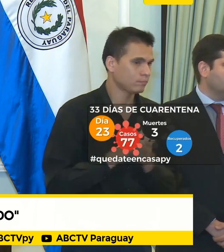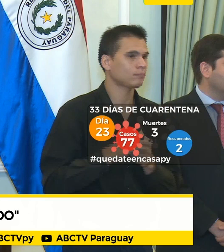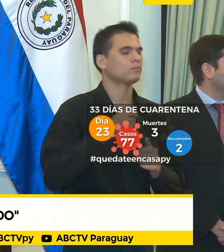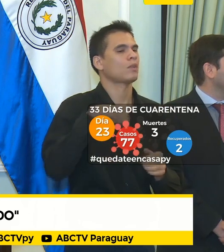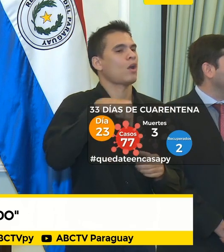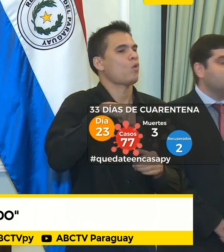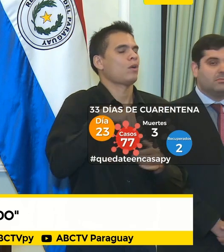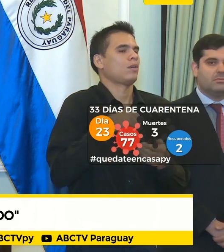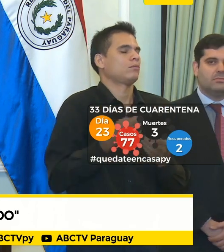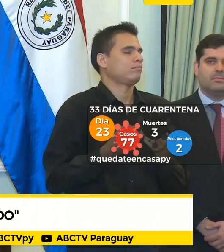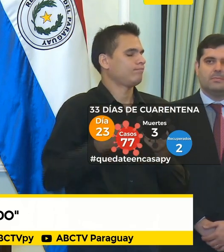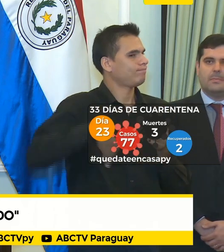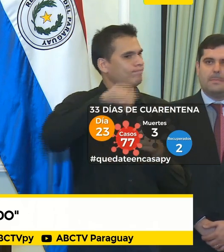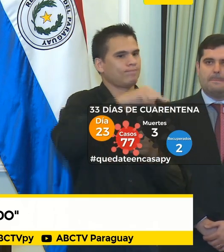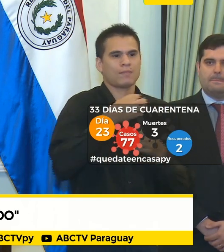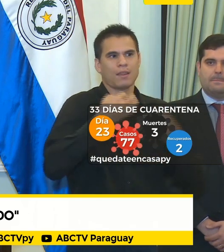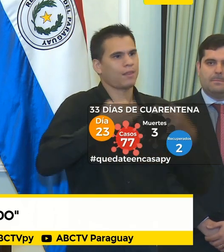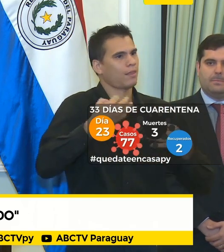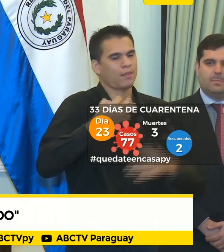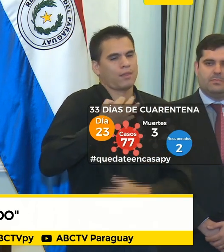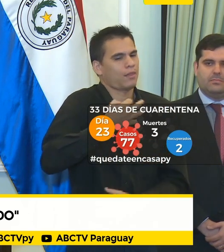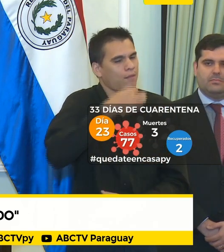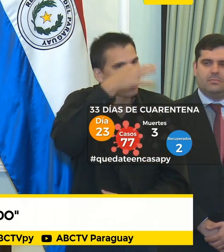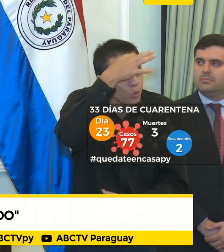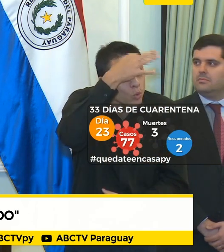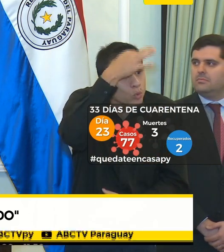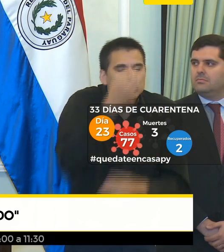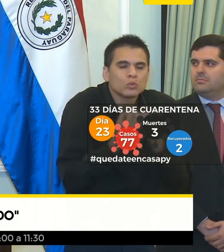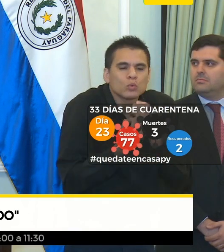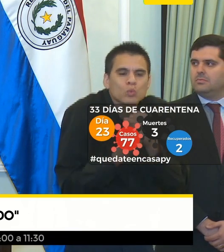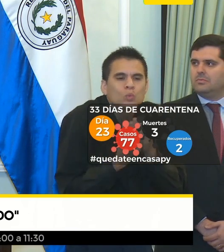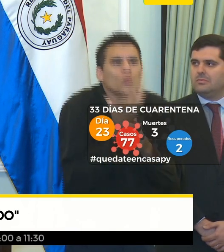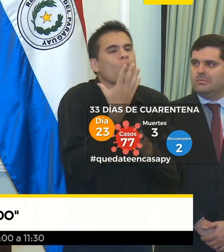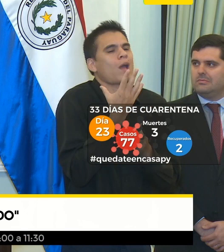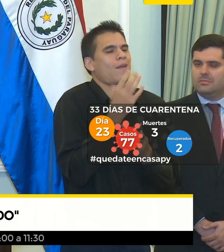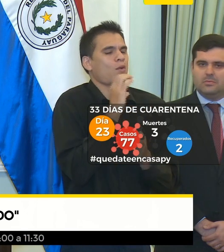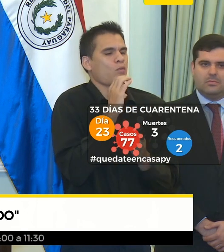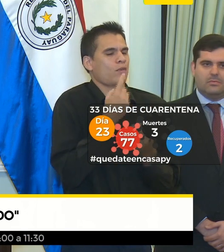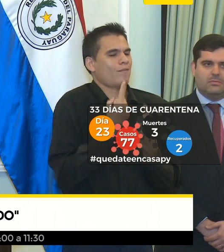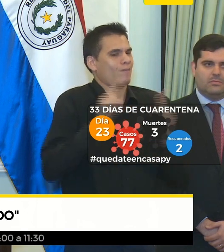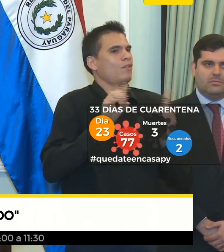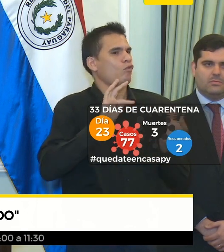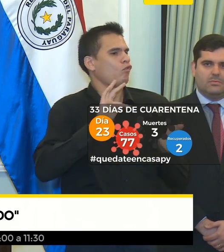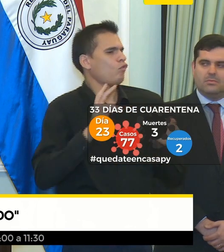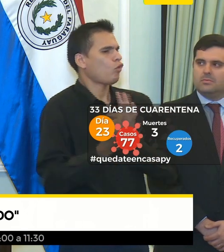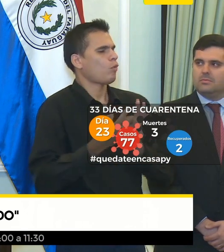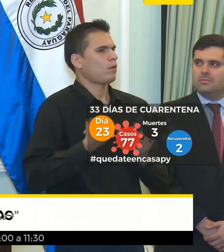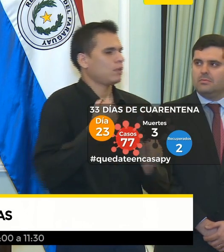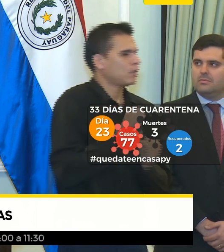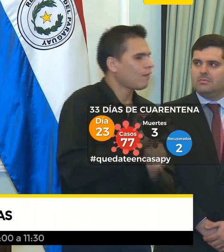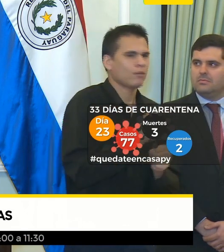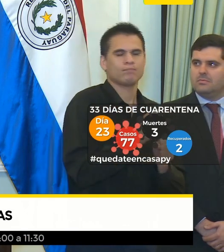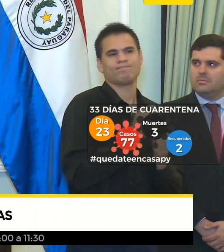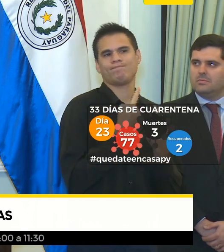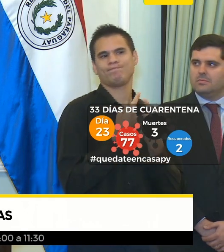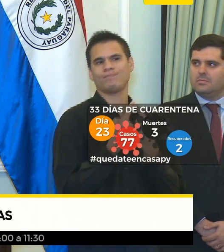nueva forma de convivir, a una nueva forma de trabajar. Entonces, el compromiso del sector